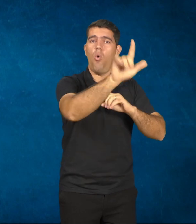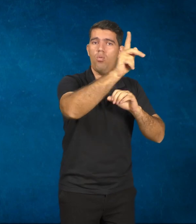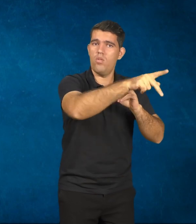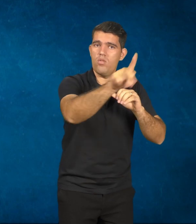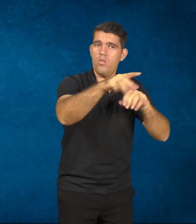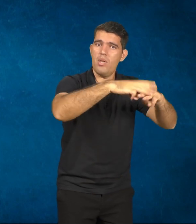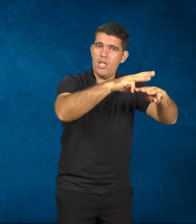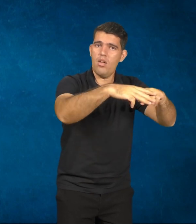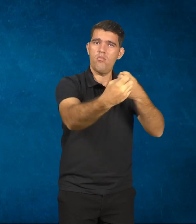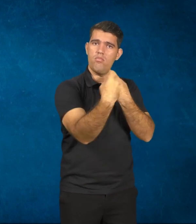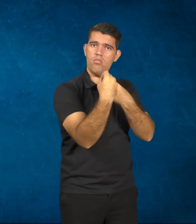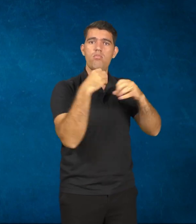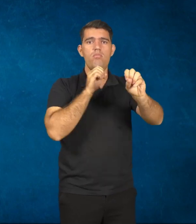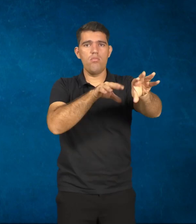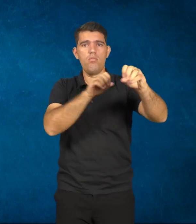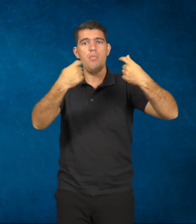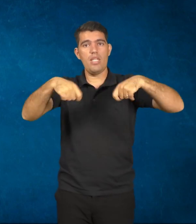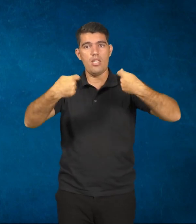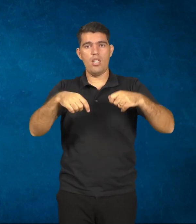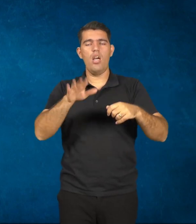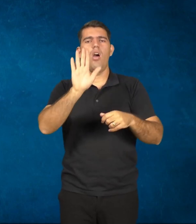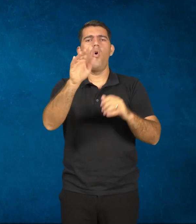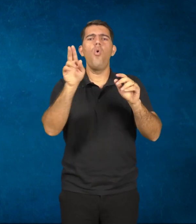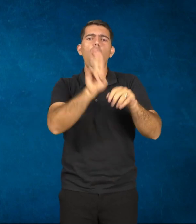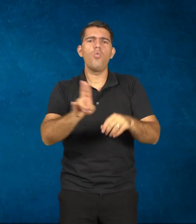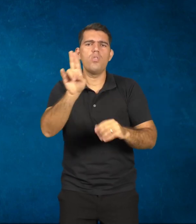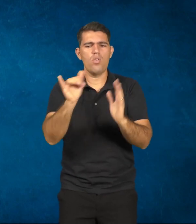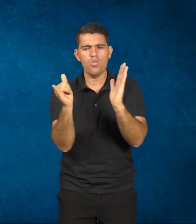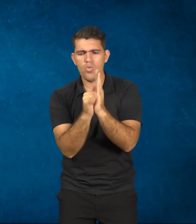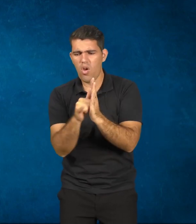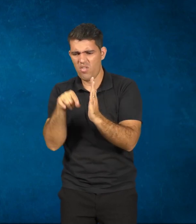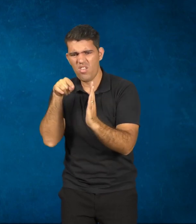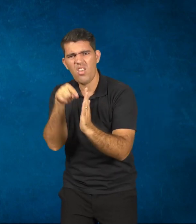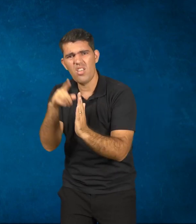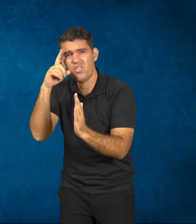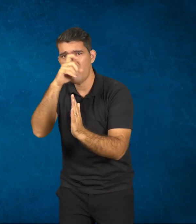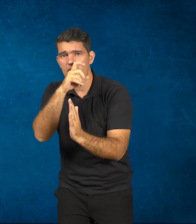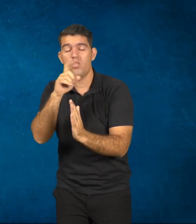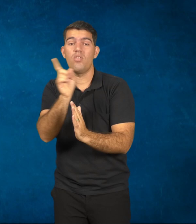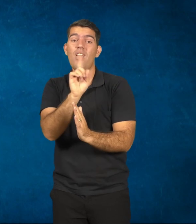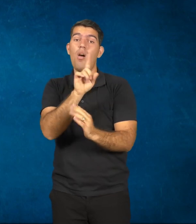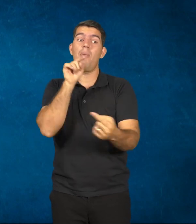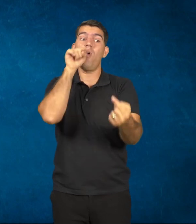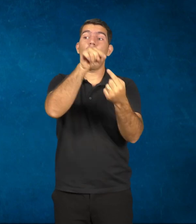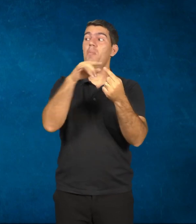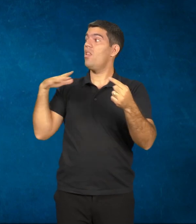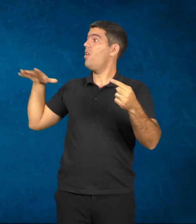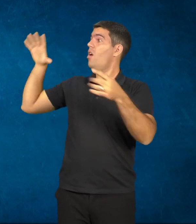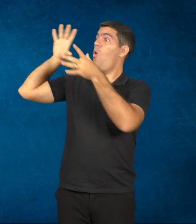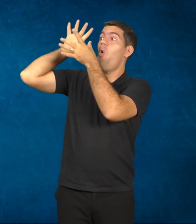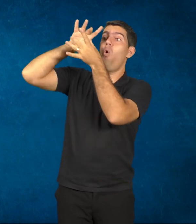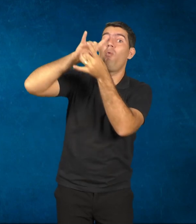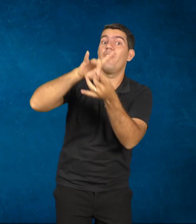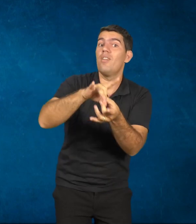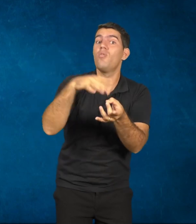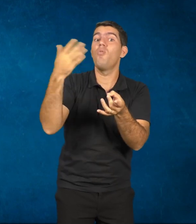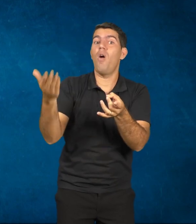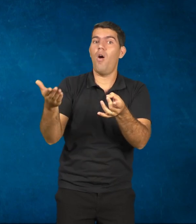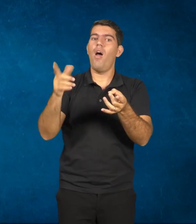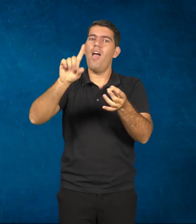computador em si, não é muito difícil, não. Você tem que usar dentro de um determinado contexto. E esse contexto, quem pode dar é o grupo